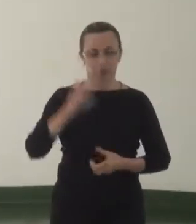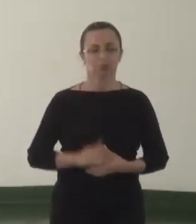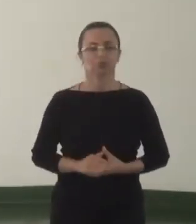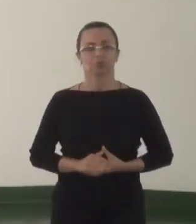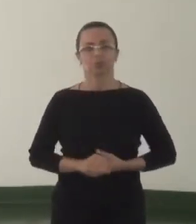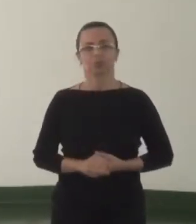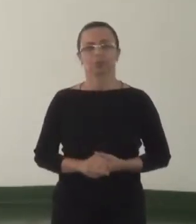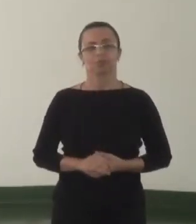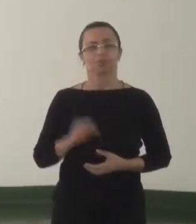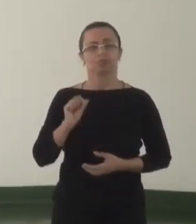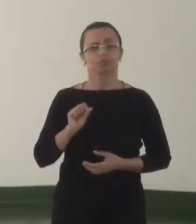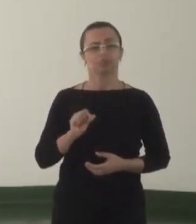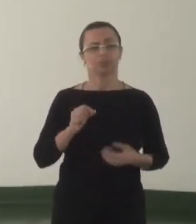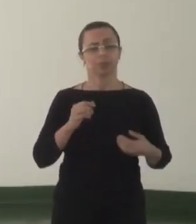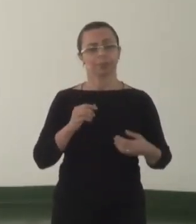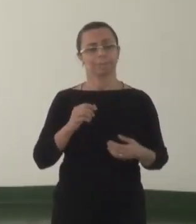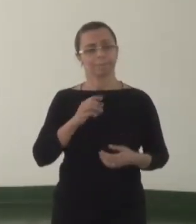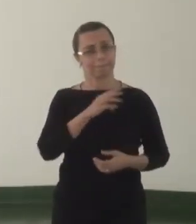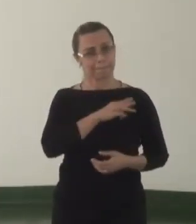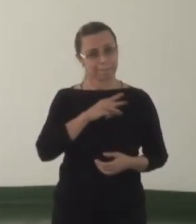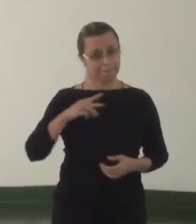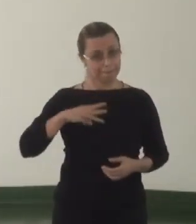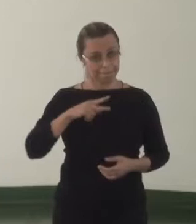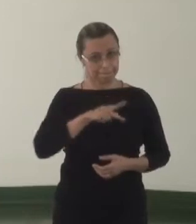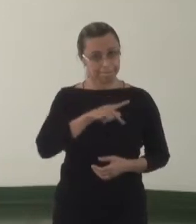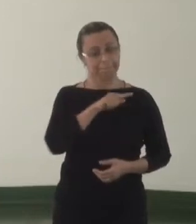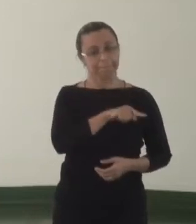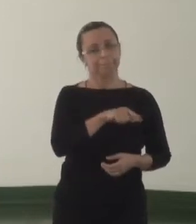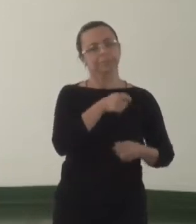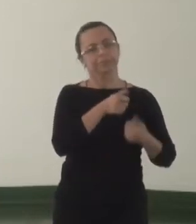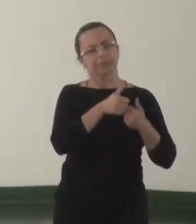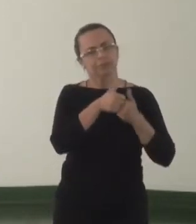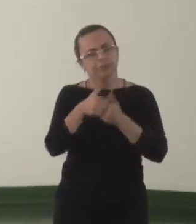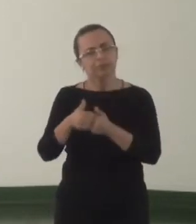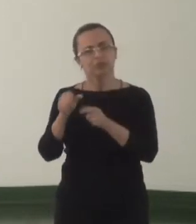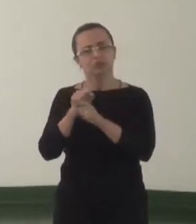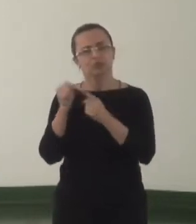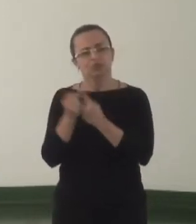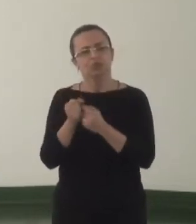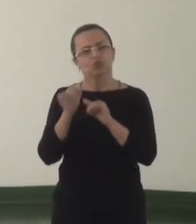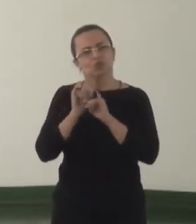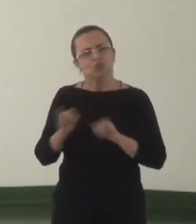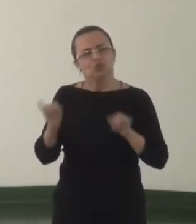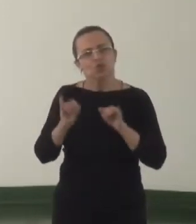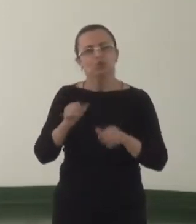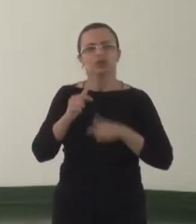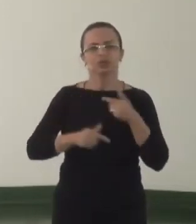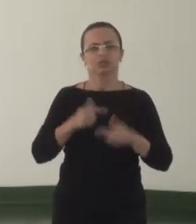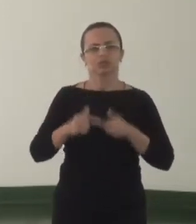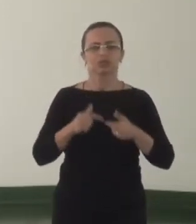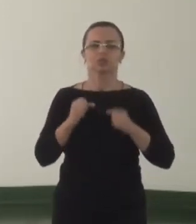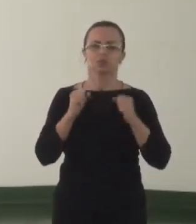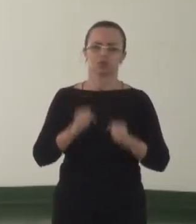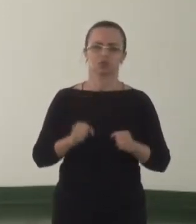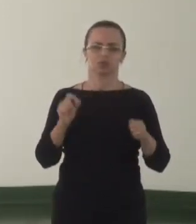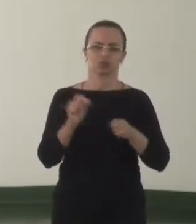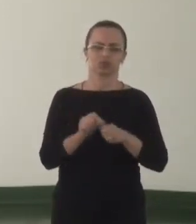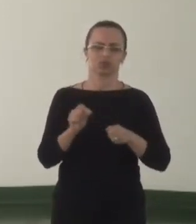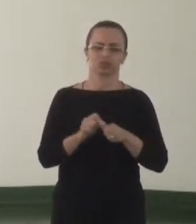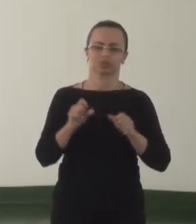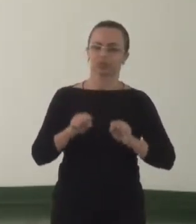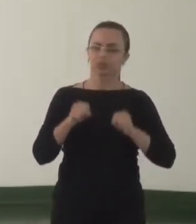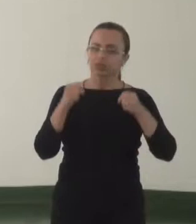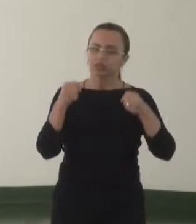aproxime mais da sociedade, se fazendo conhecer, informando as ações que podem realizar em